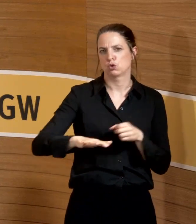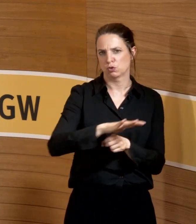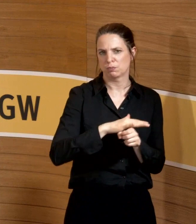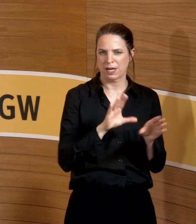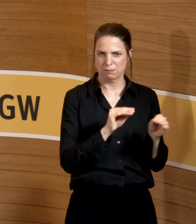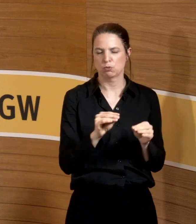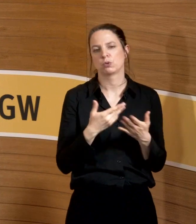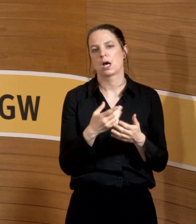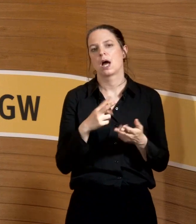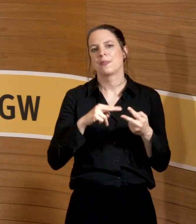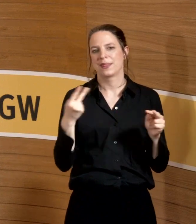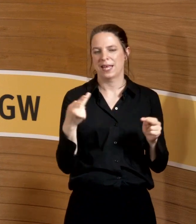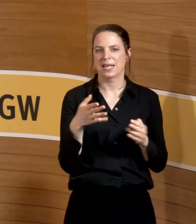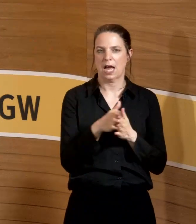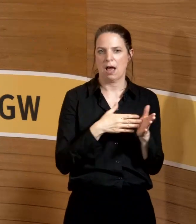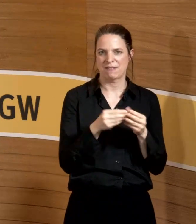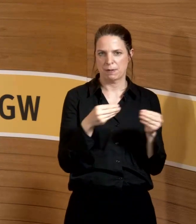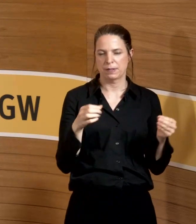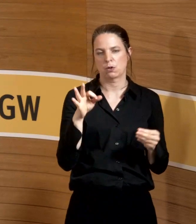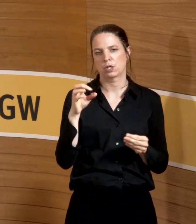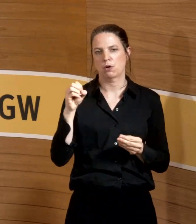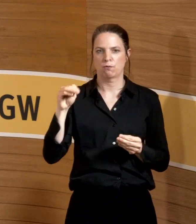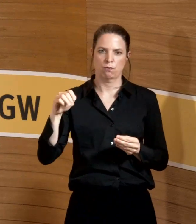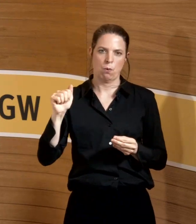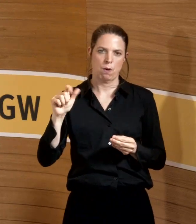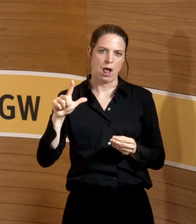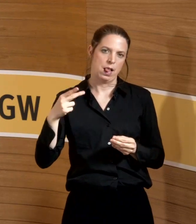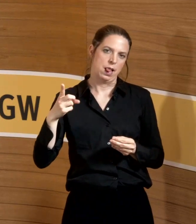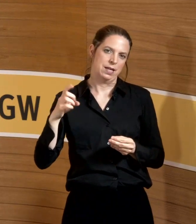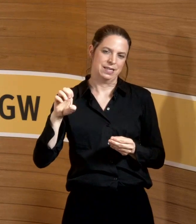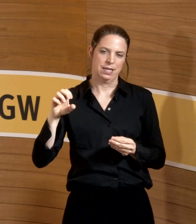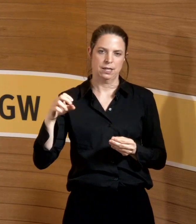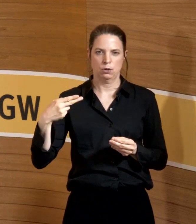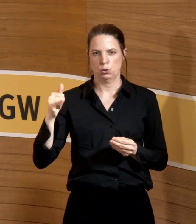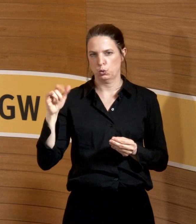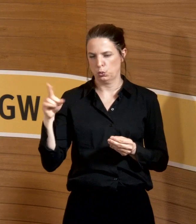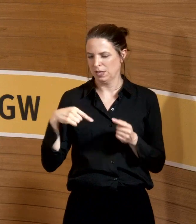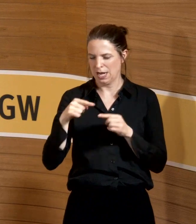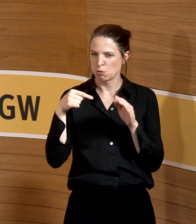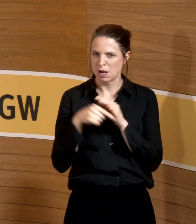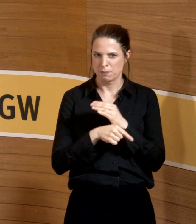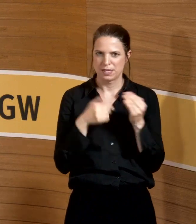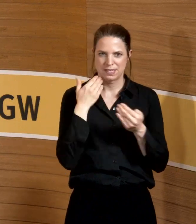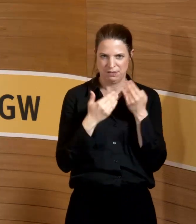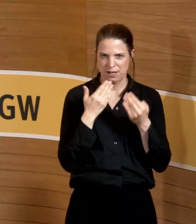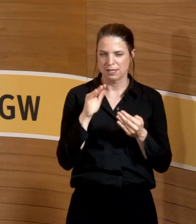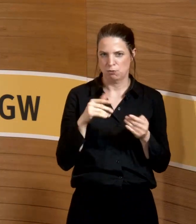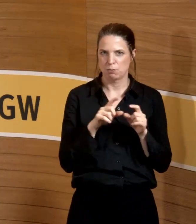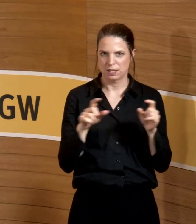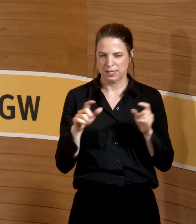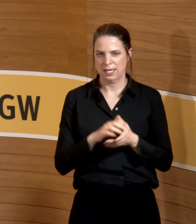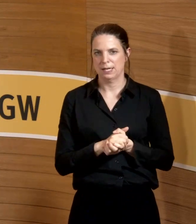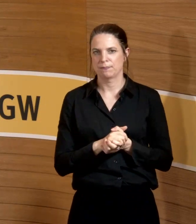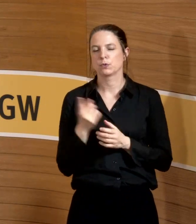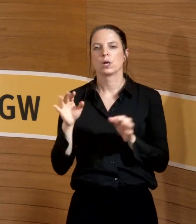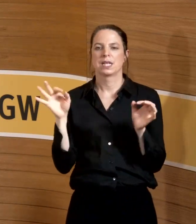auch DNA-Färbemittel. Und Formelaldehyd habe ich jetzt, glaube ich, noch mal gleich genauer. Das ist nur noch mal aus